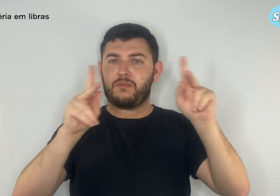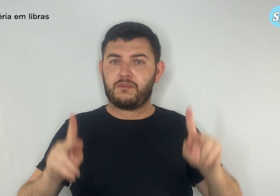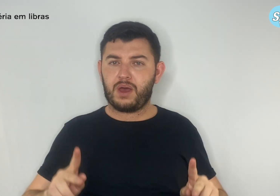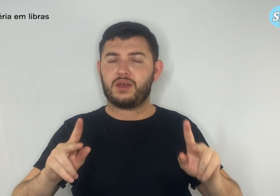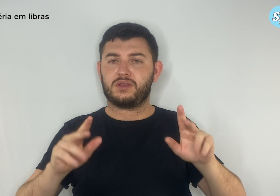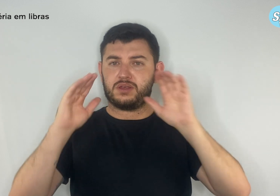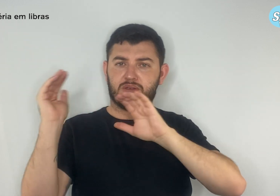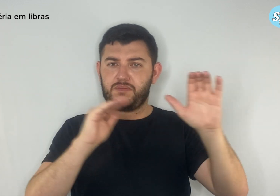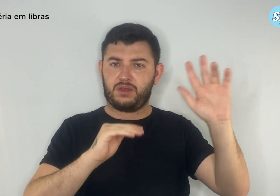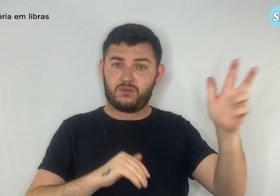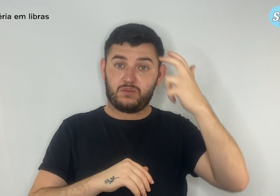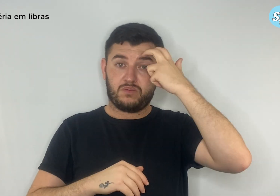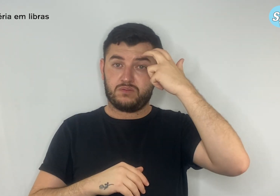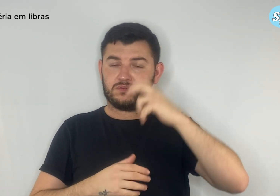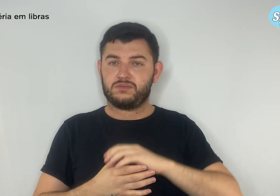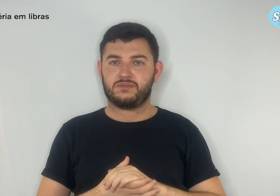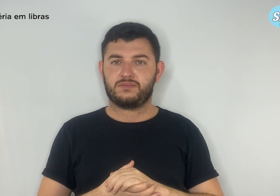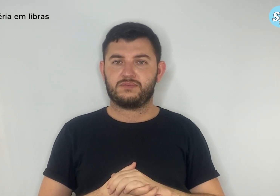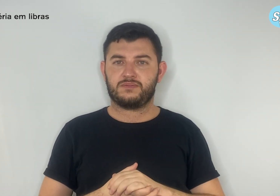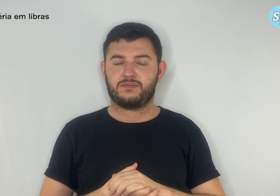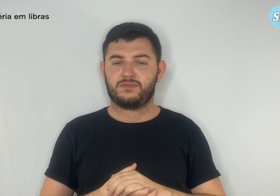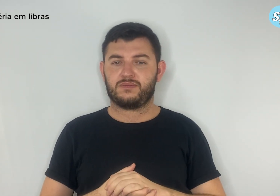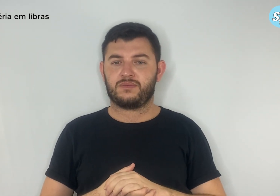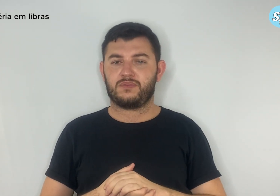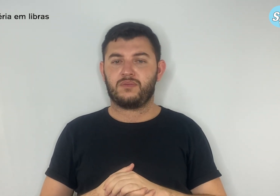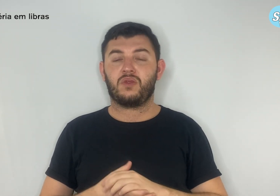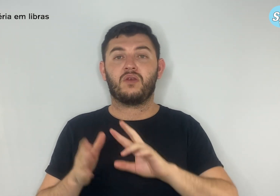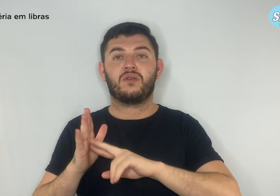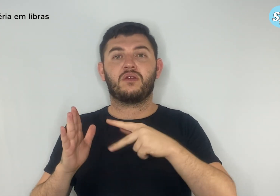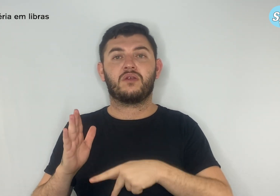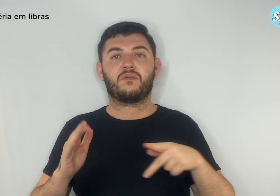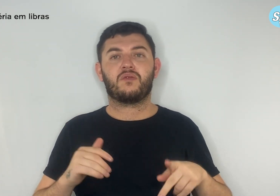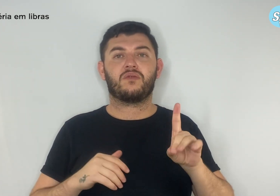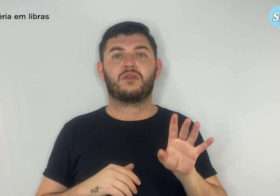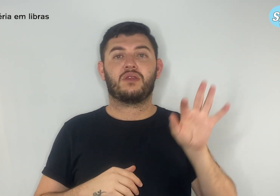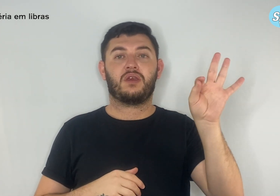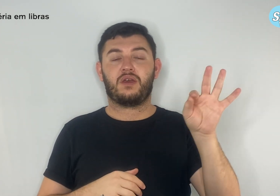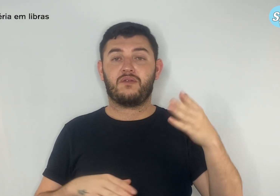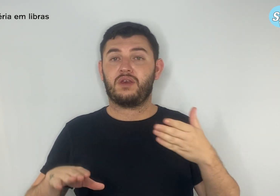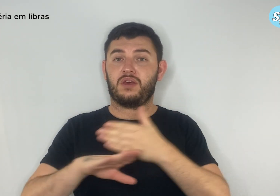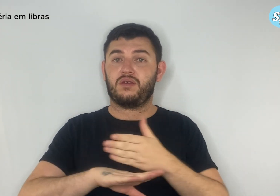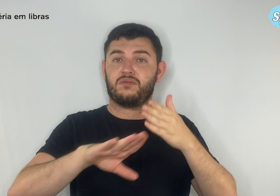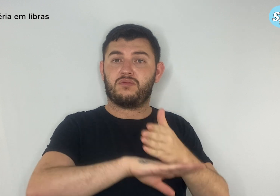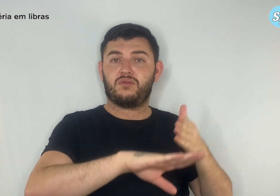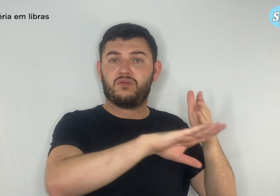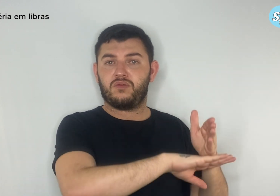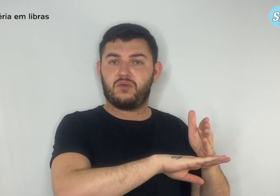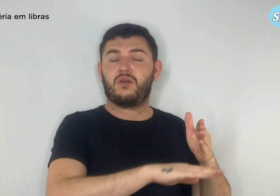O dia do Simpro nas escolas será realizado em conjunto pelas Secretarias